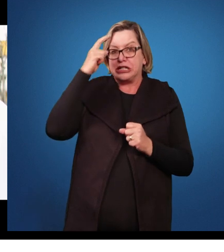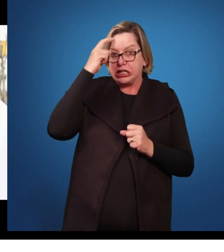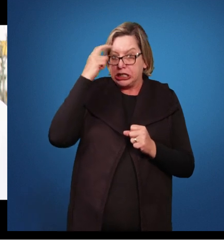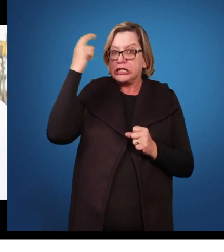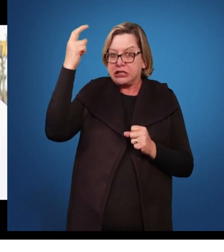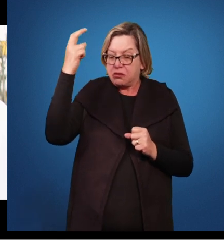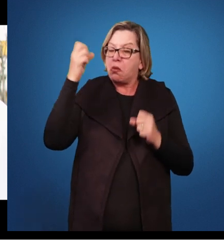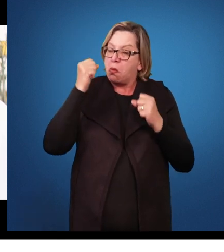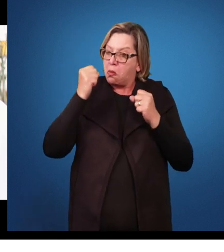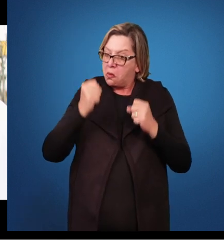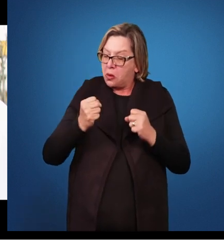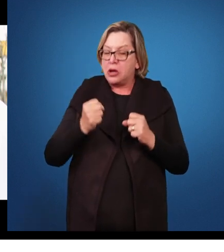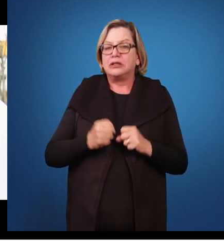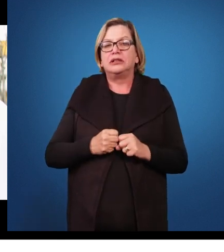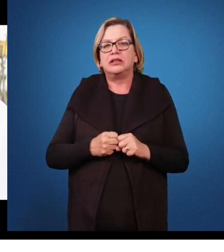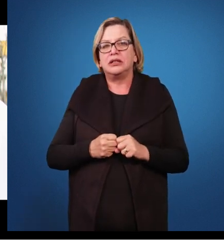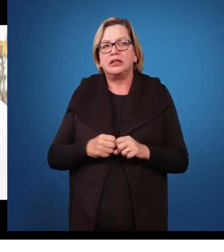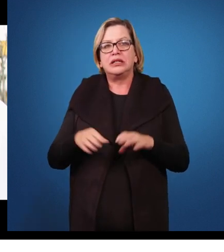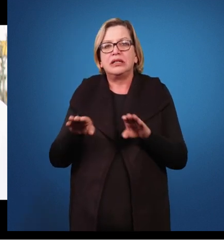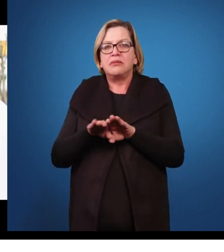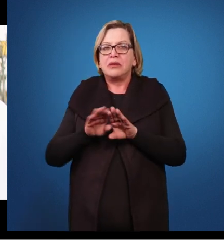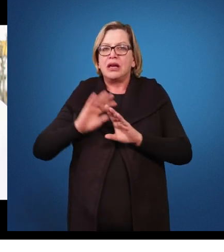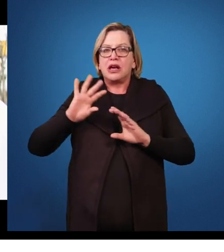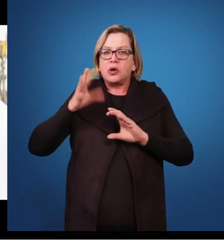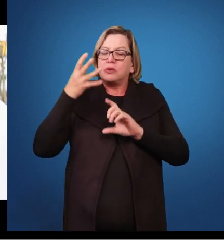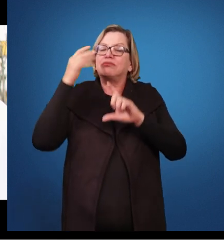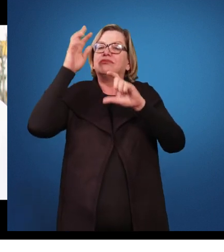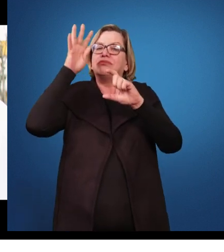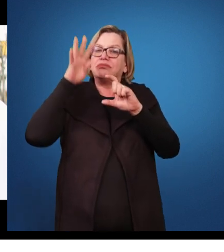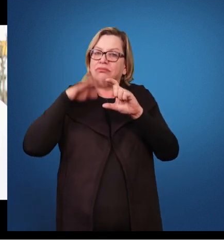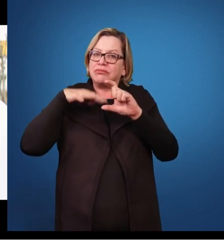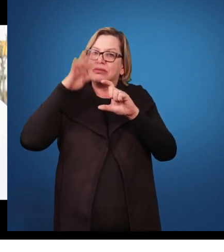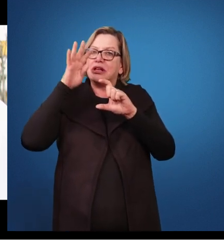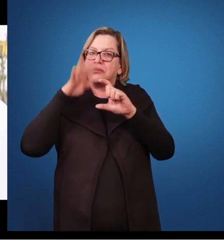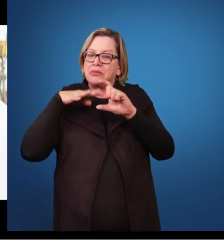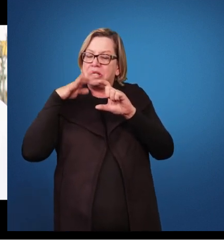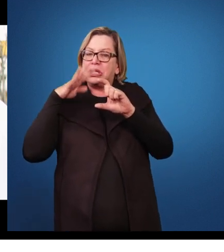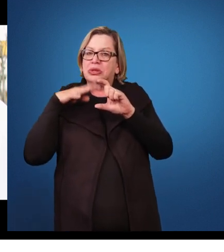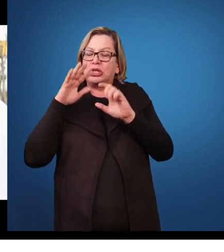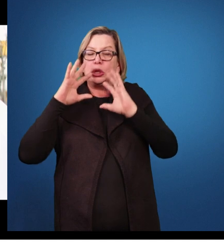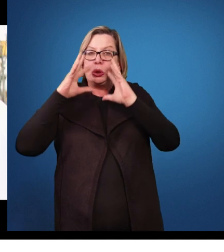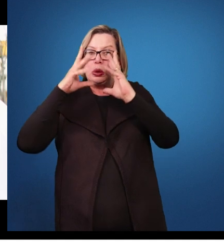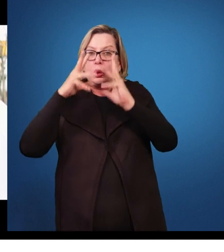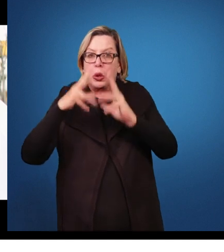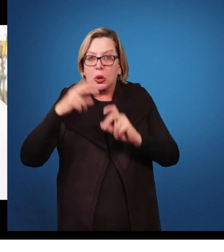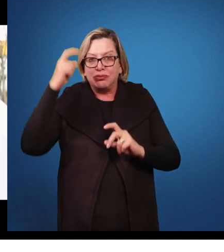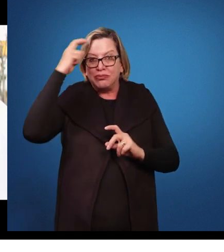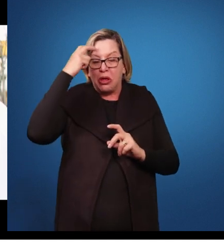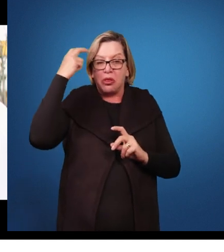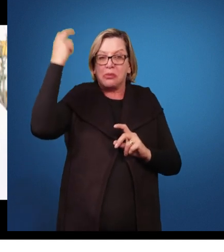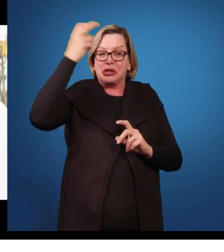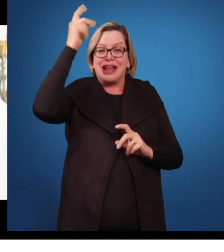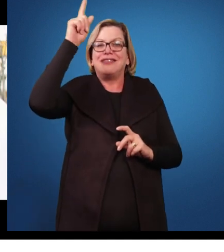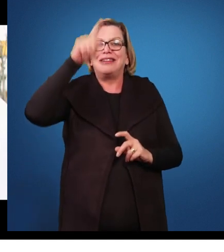ser gênio. Outro mito é a confusão de que todos os superdotados são gênios ou são prodígios, né? Acho que isso é legal de a gente falar.